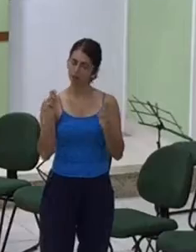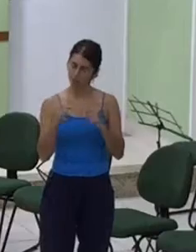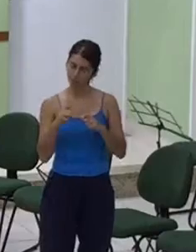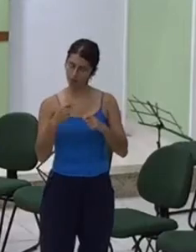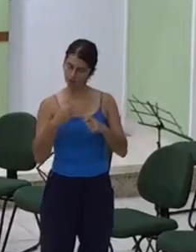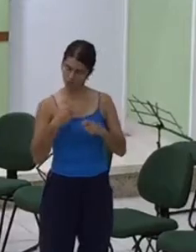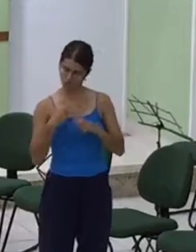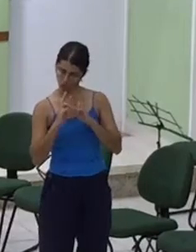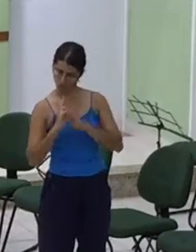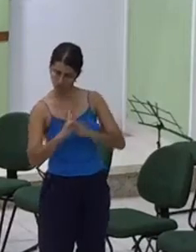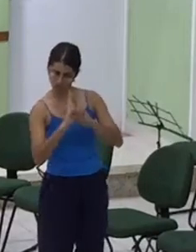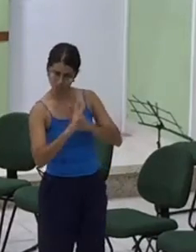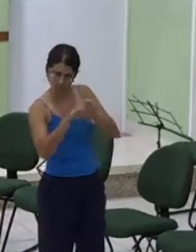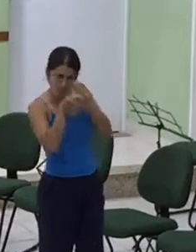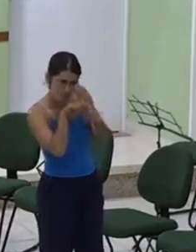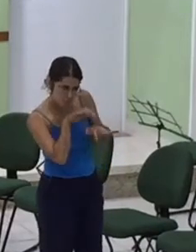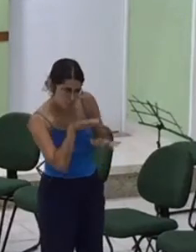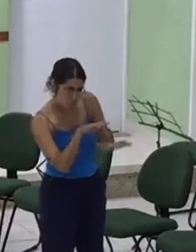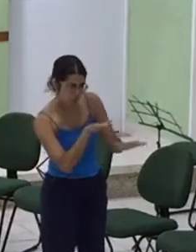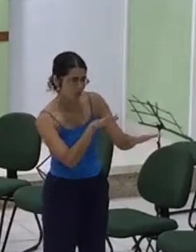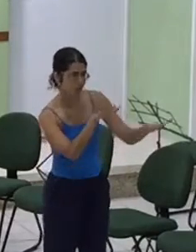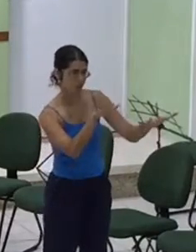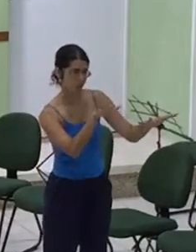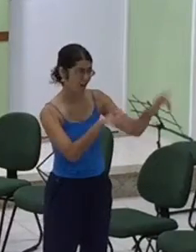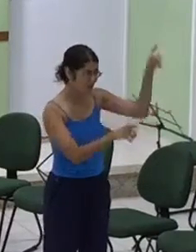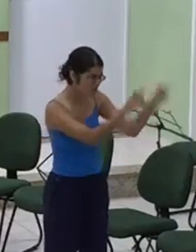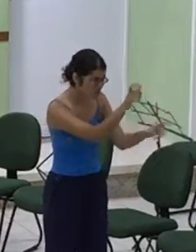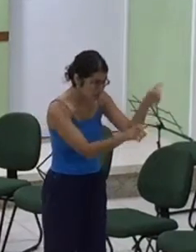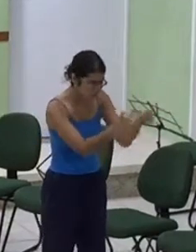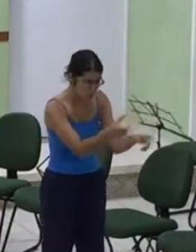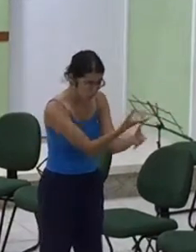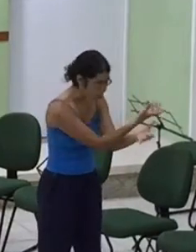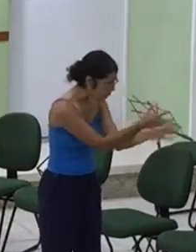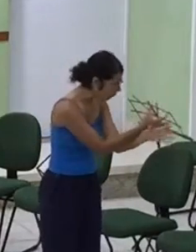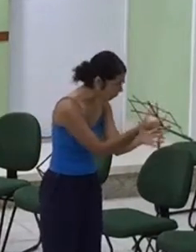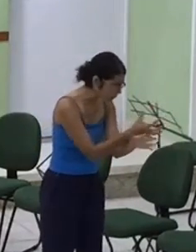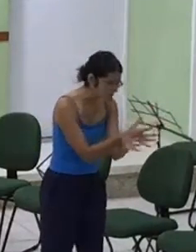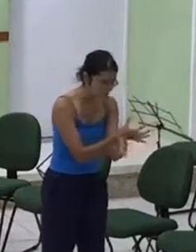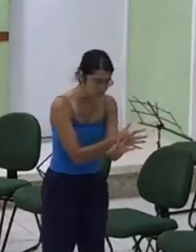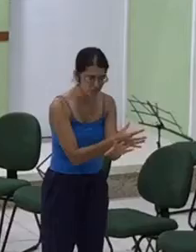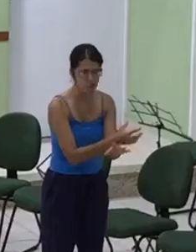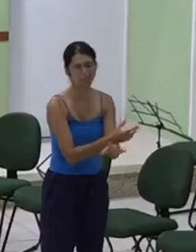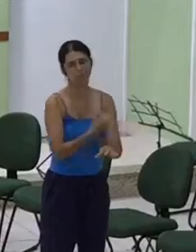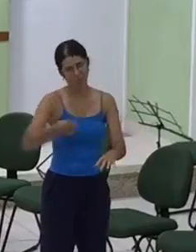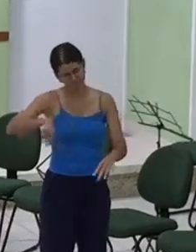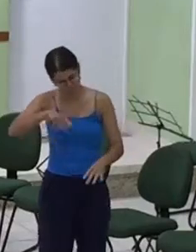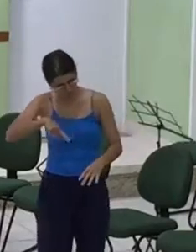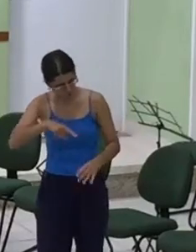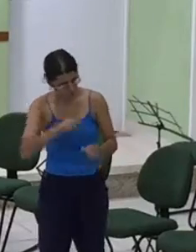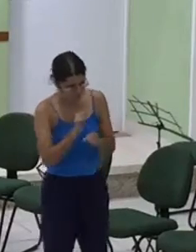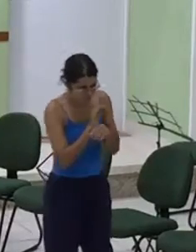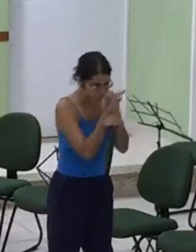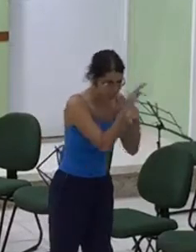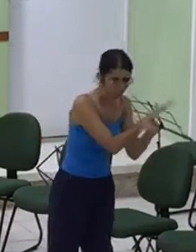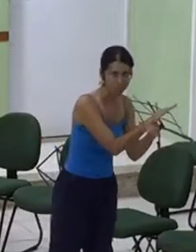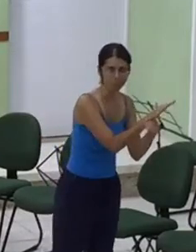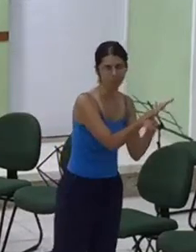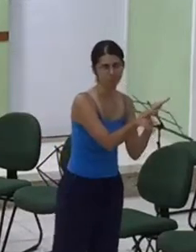ao homem solitário e sem esperança no mundo como nos domina na desesperidade e